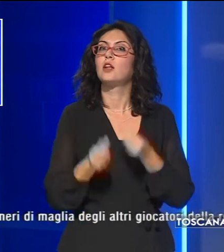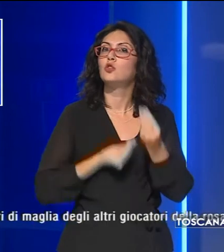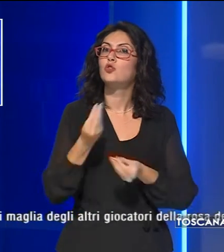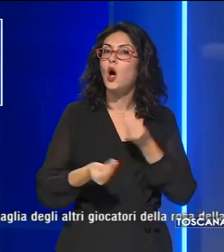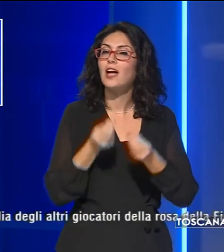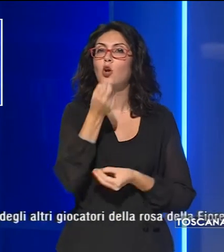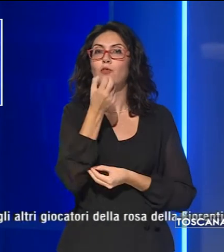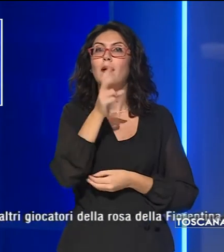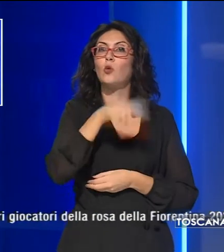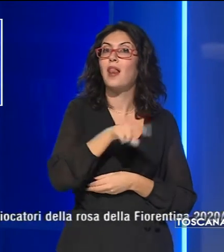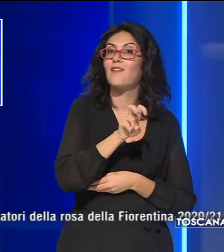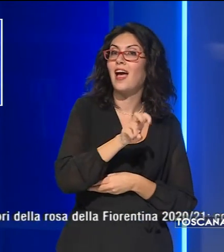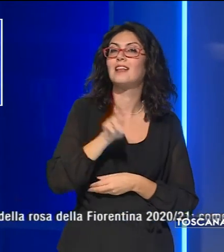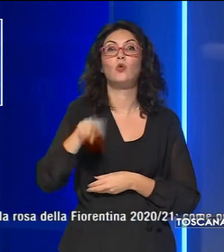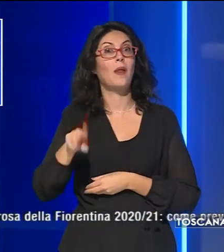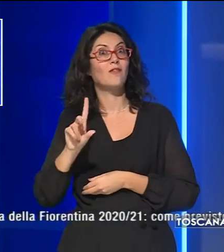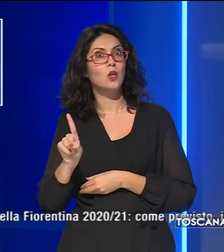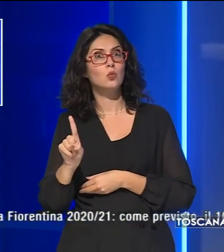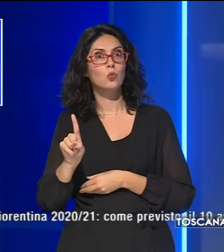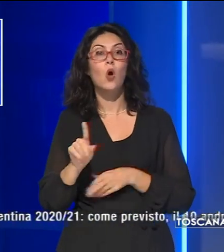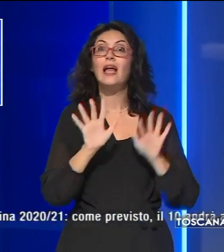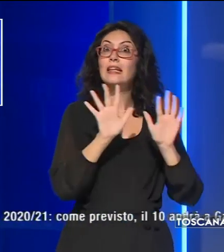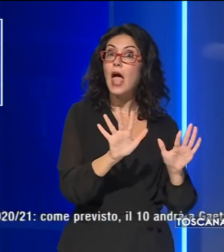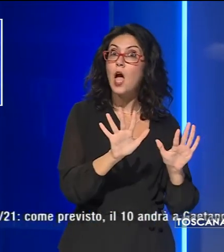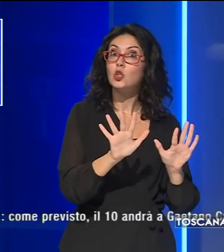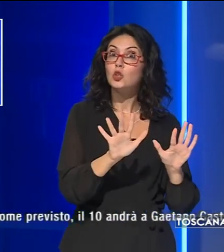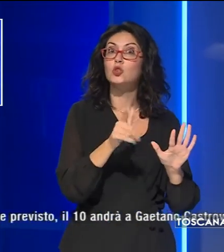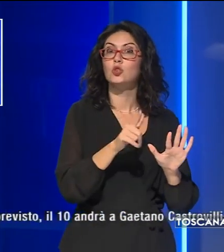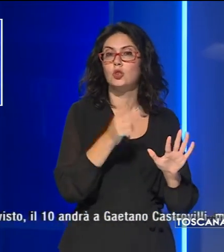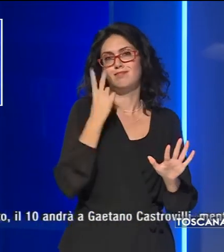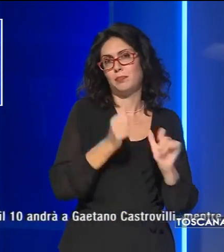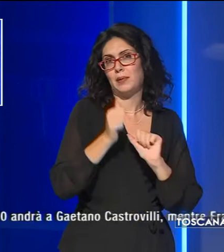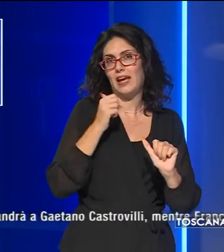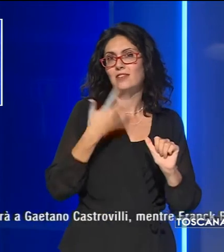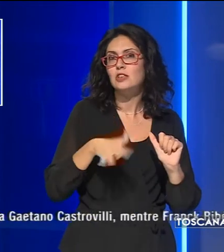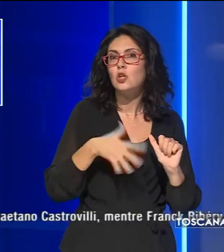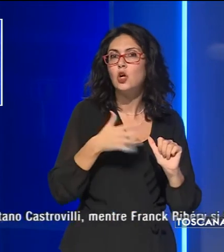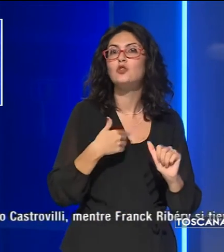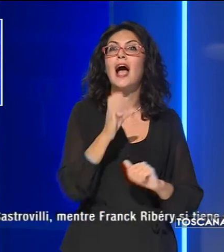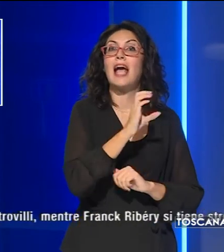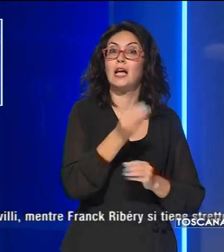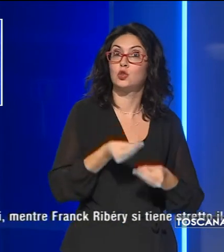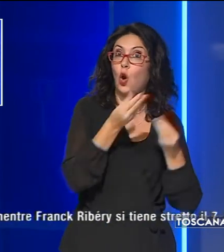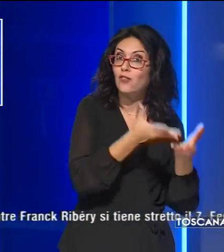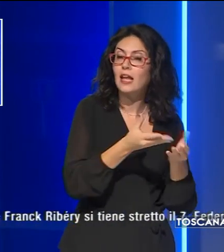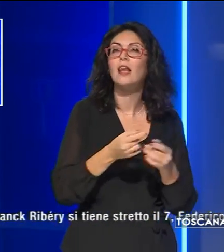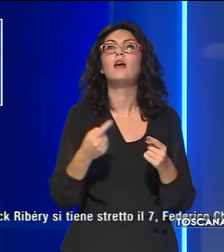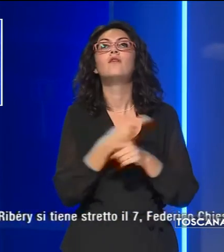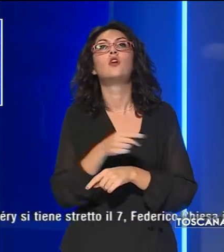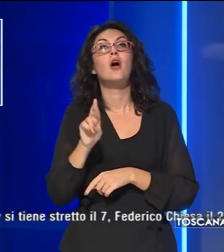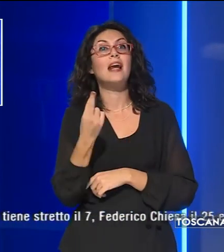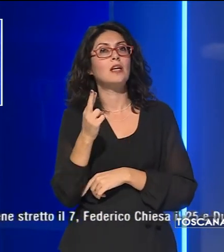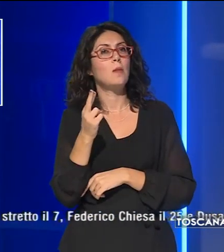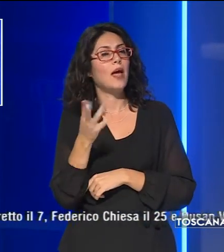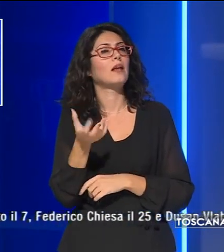Fiorentina 2020-2021 il 10 come previsto andrà a Castrovilli mentre Ribery si